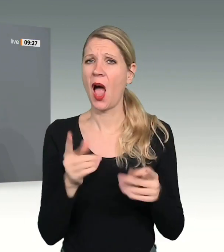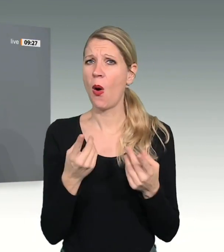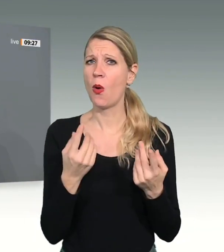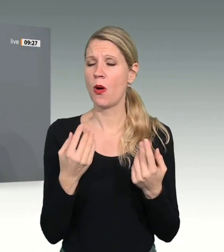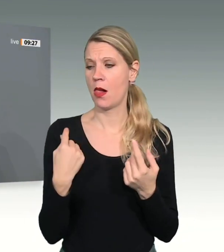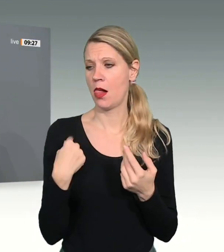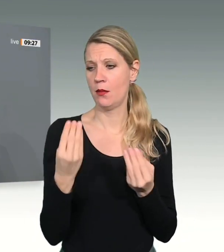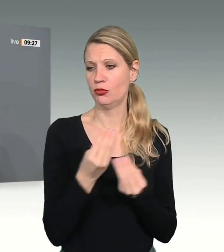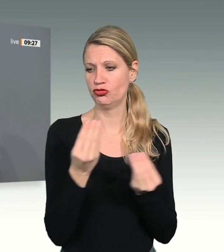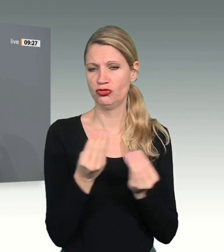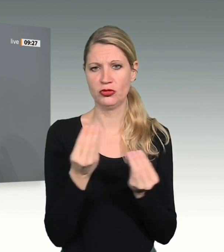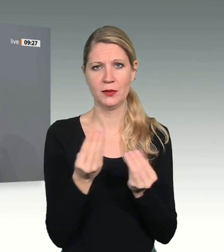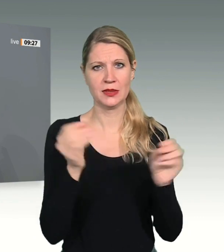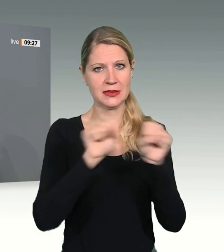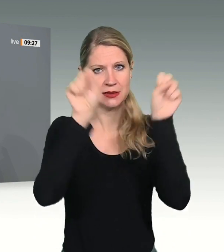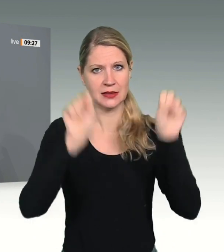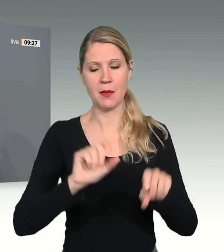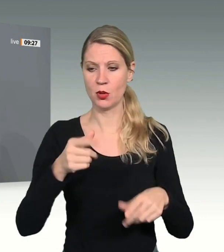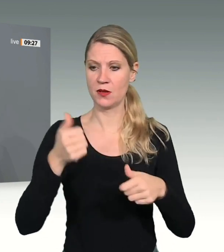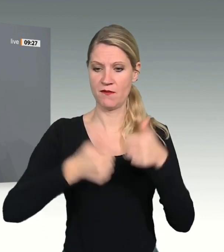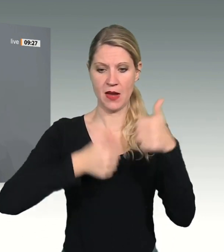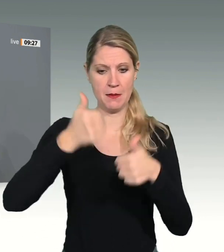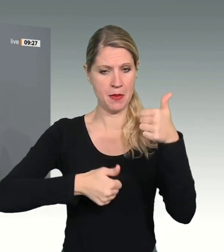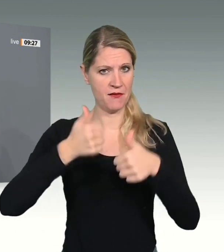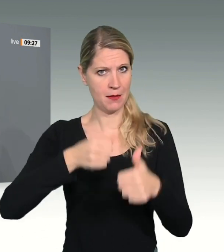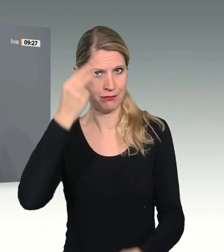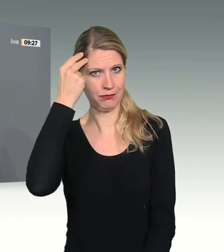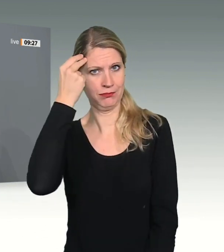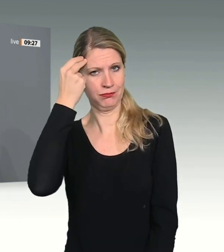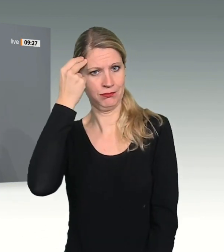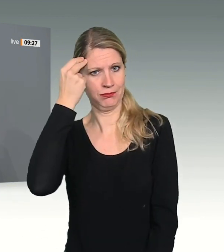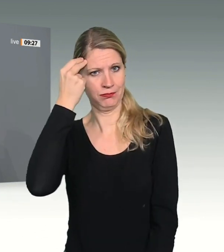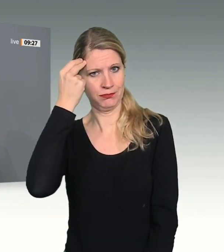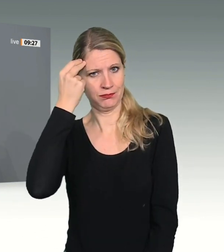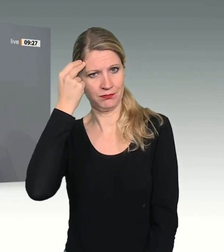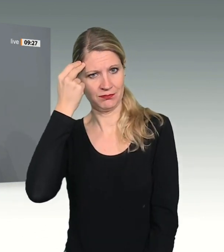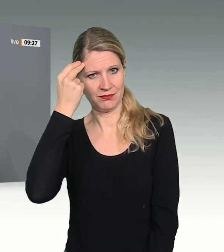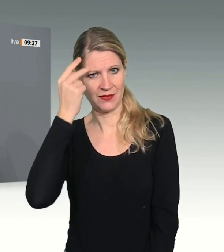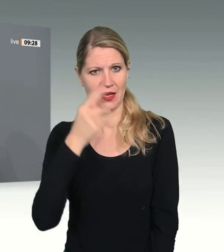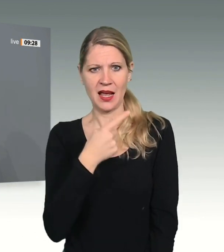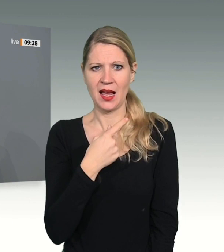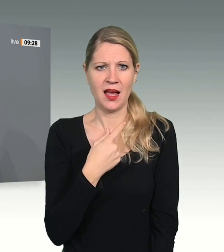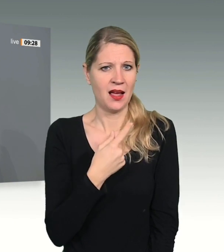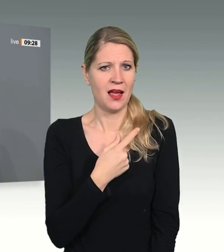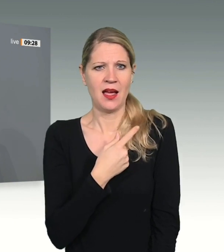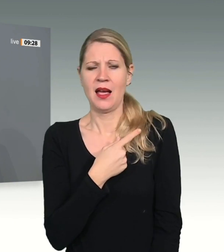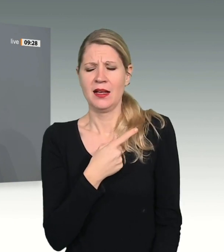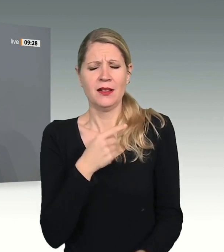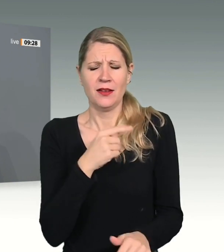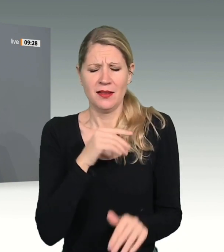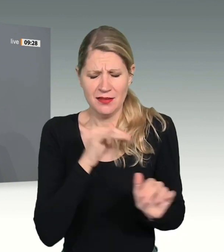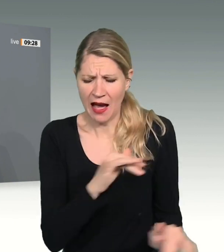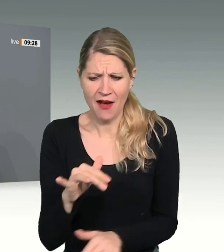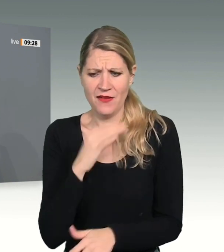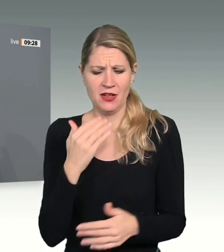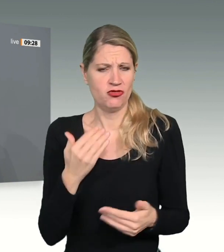dass bei all unseren Schwächen die Grundwerte unserer freiheitlich-rechtsstaatlichen Ordnung sich fast